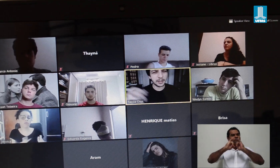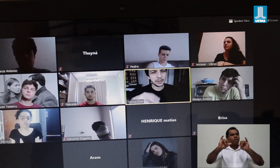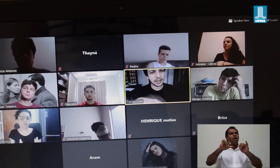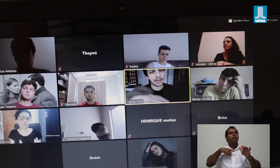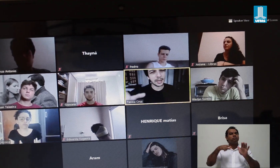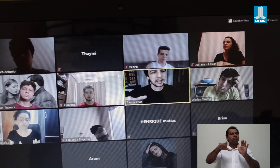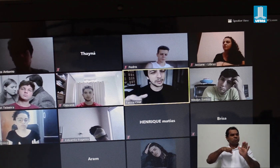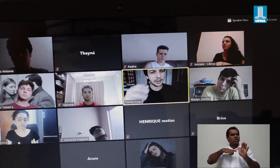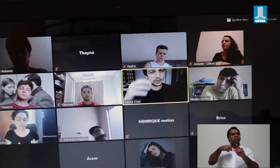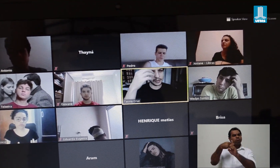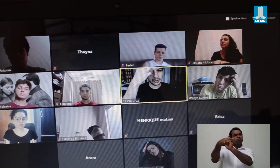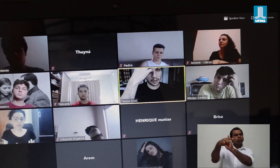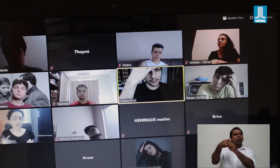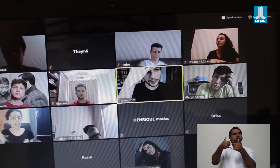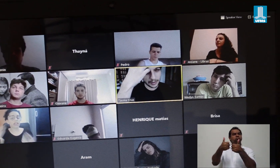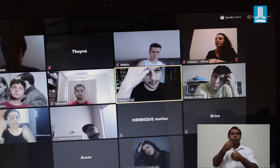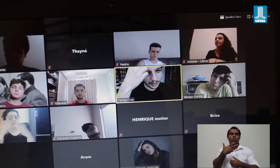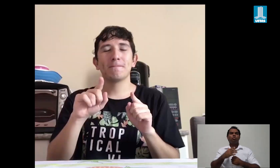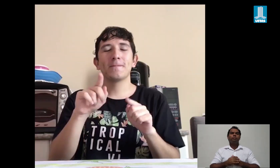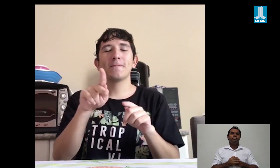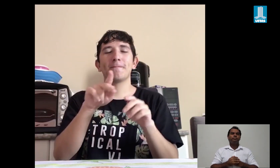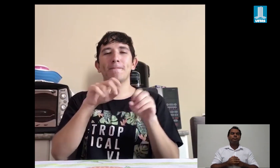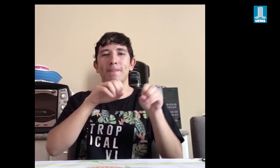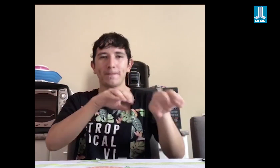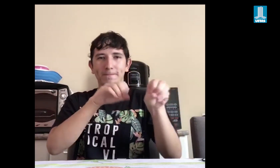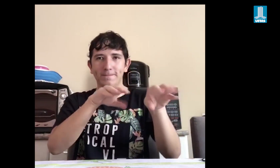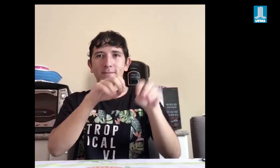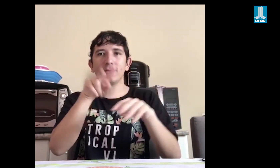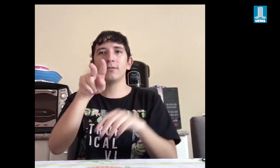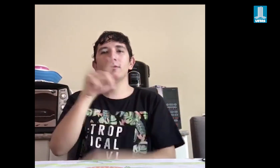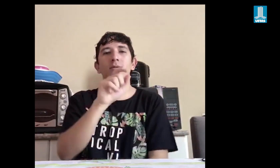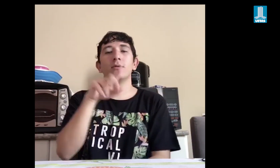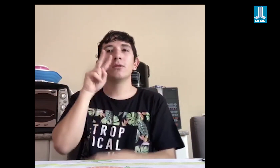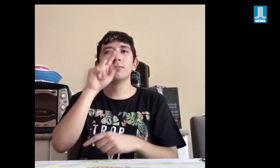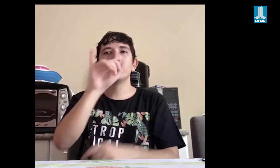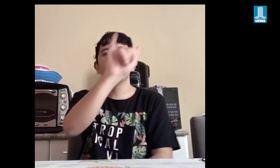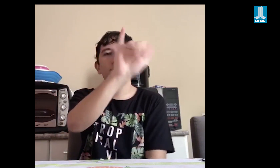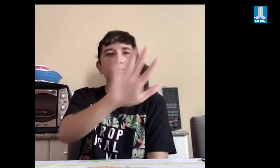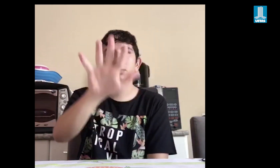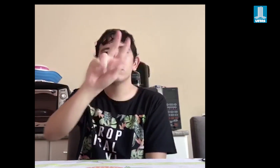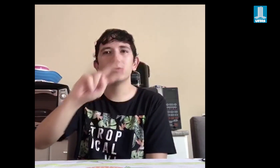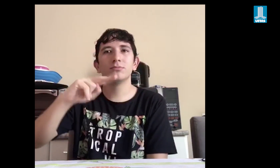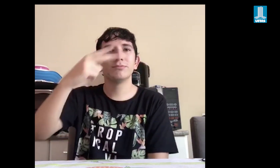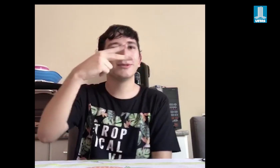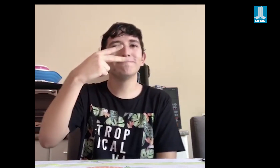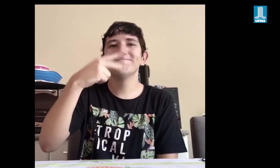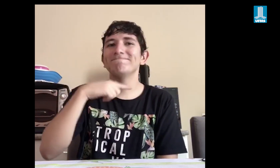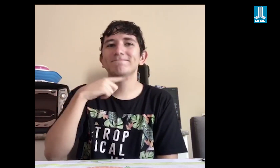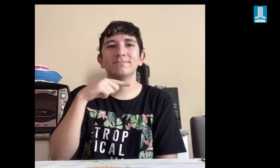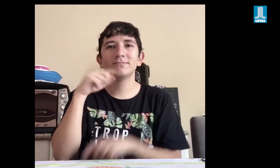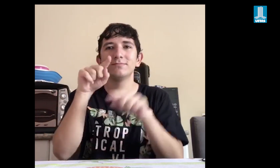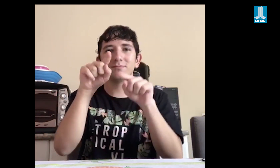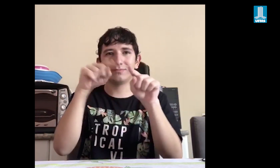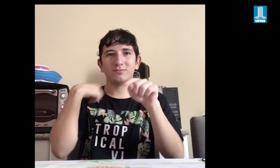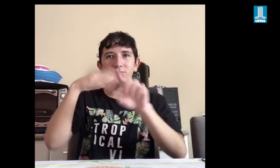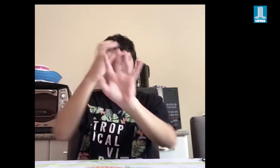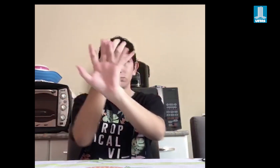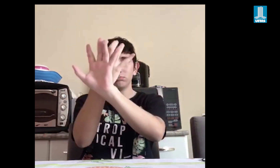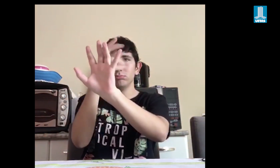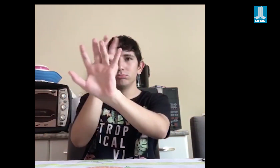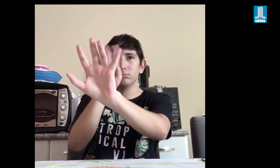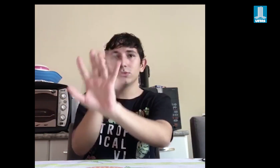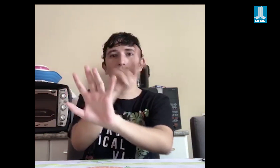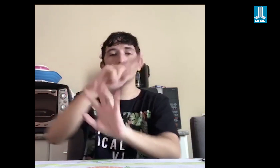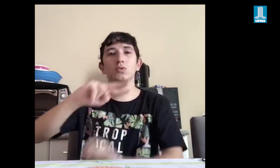positivo das aulas em ambiente virtual. Uma outra dificuldade no ensino à distância é quando o professor utiliza outra